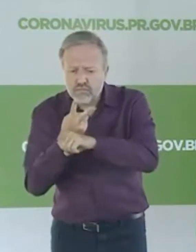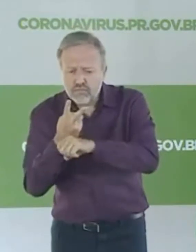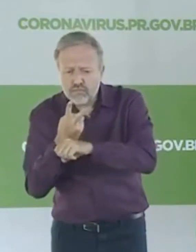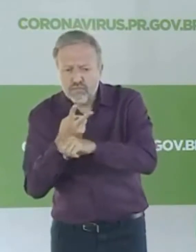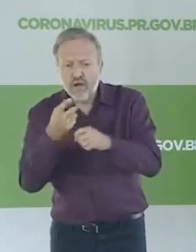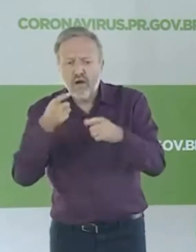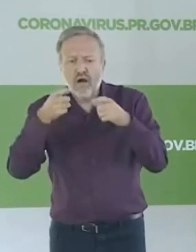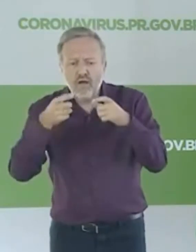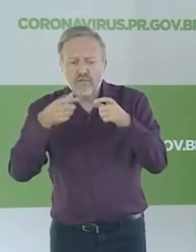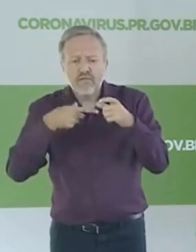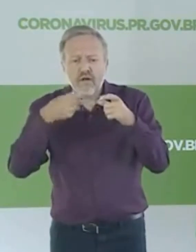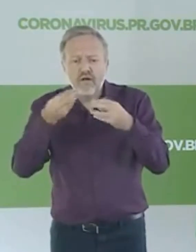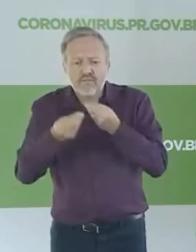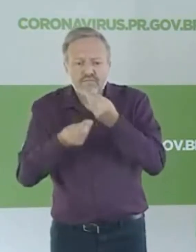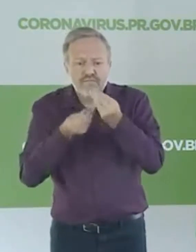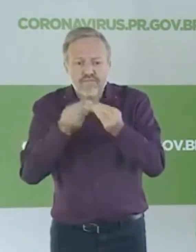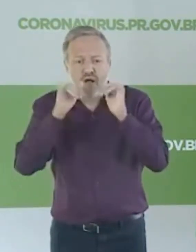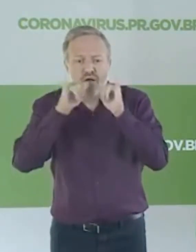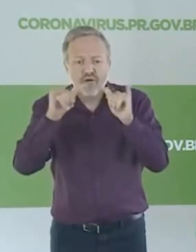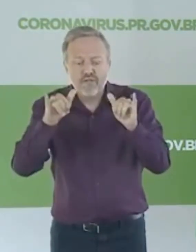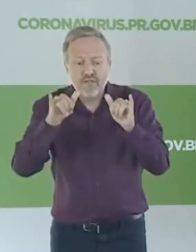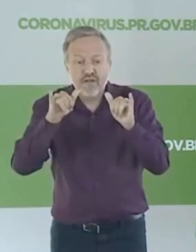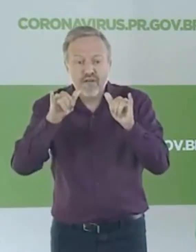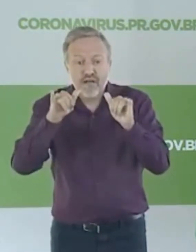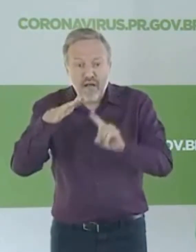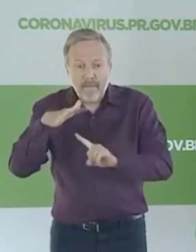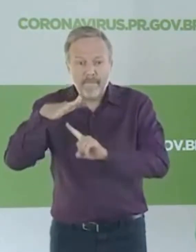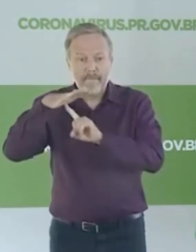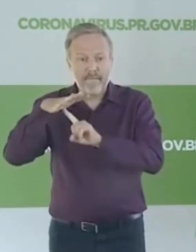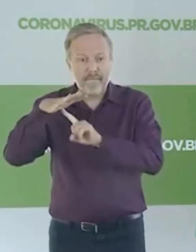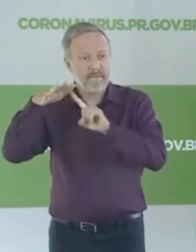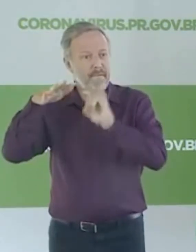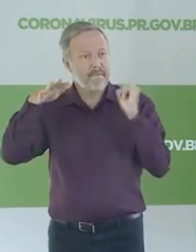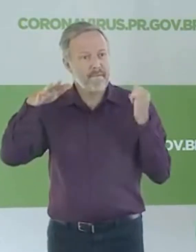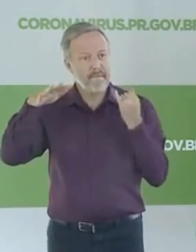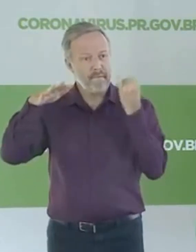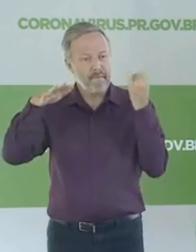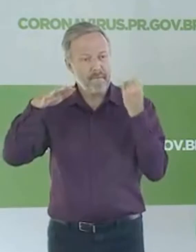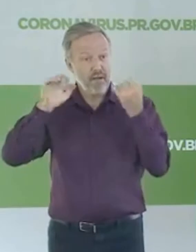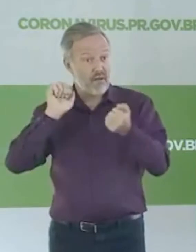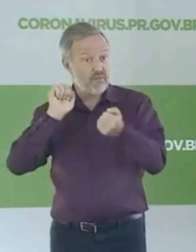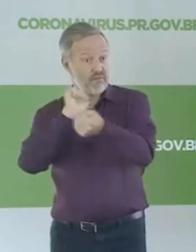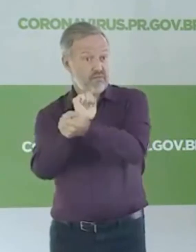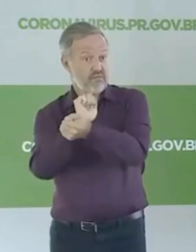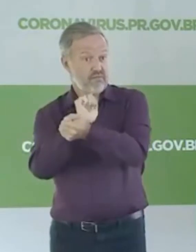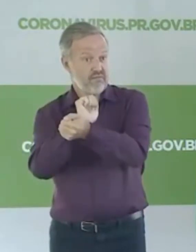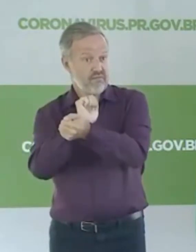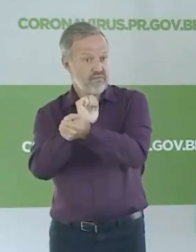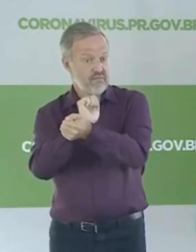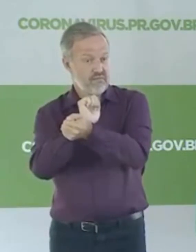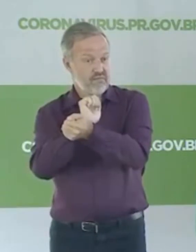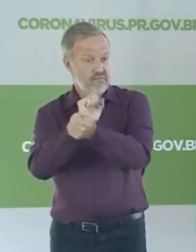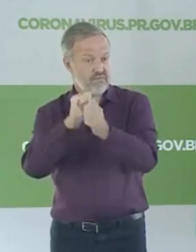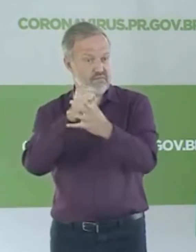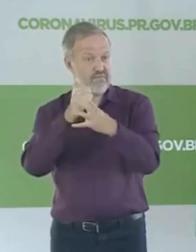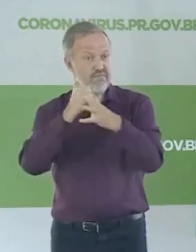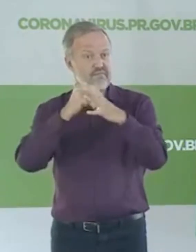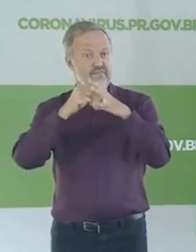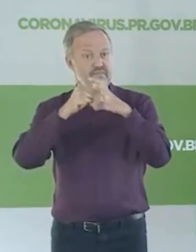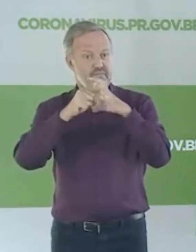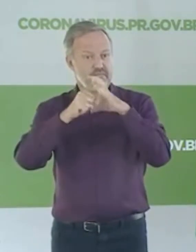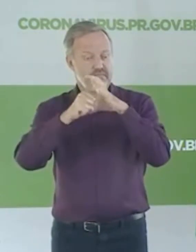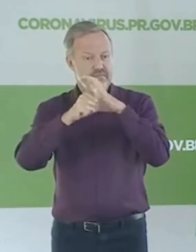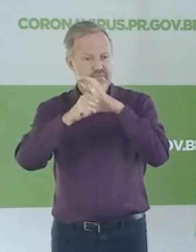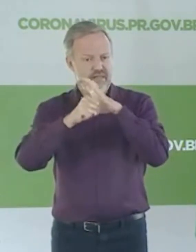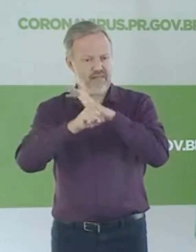e colocar o Paraná num patamar importante de enfrentamento com esse vírus que vem